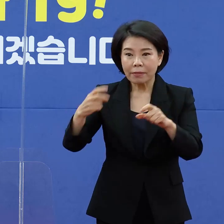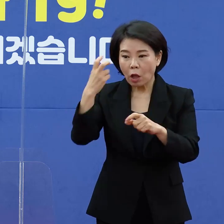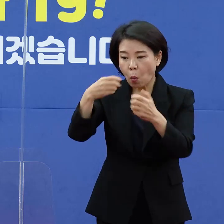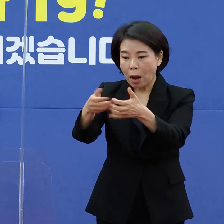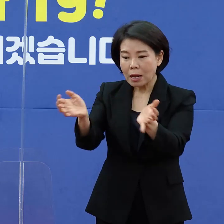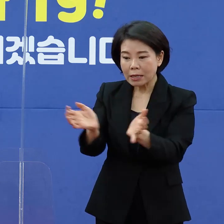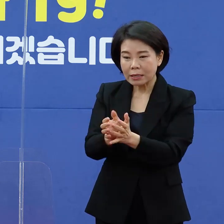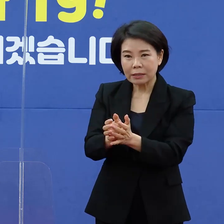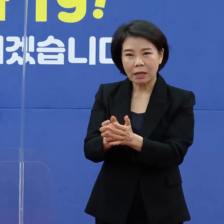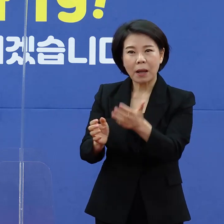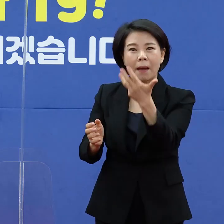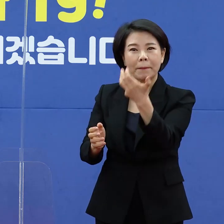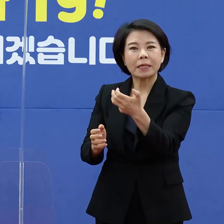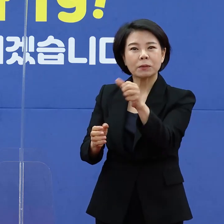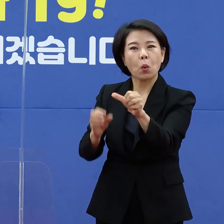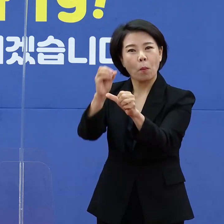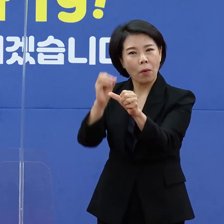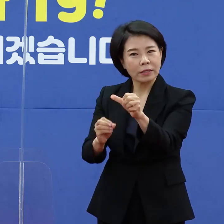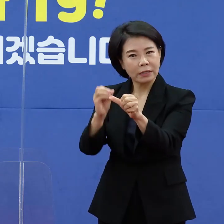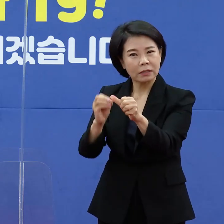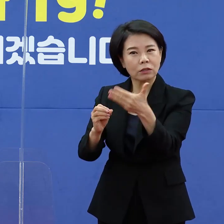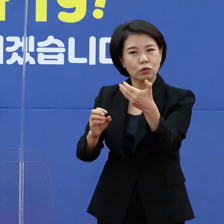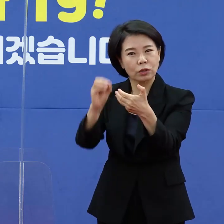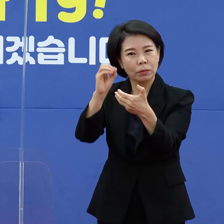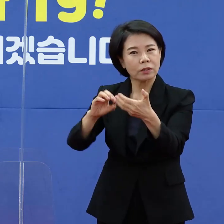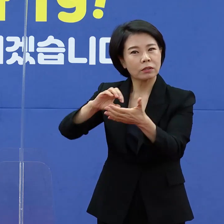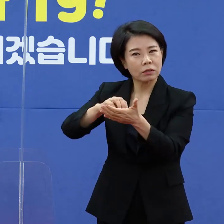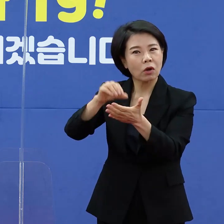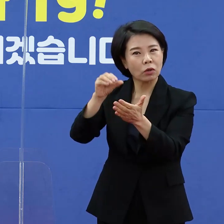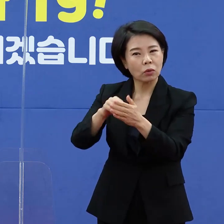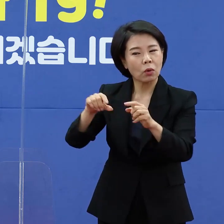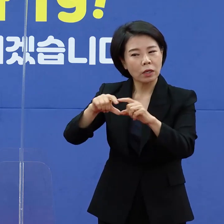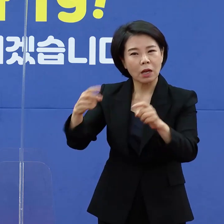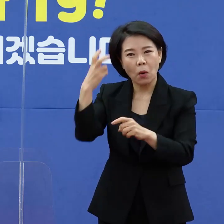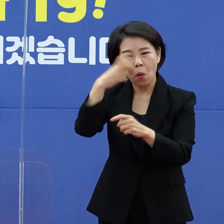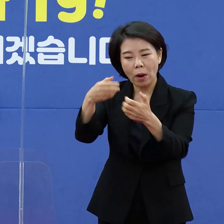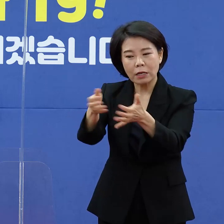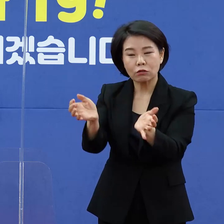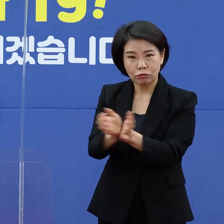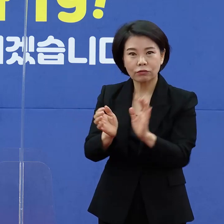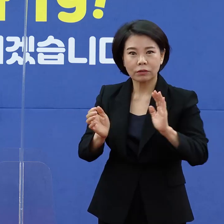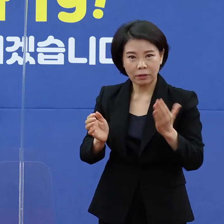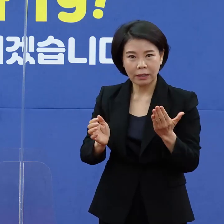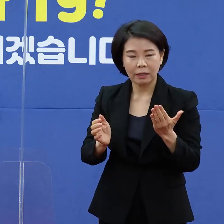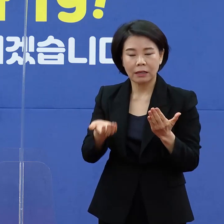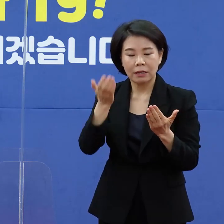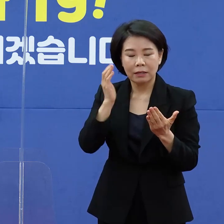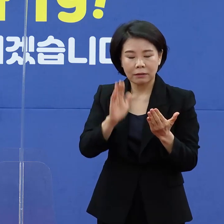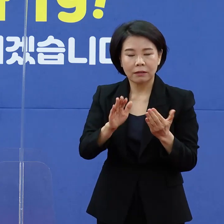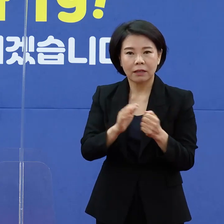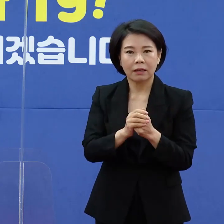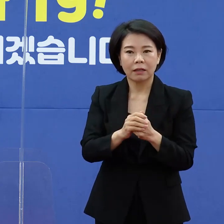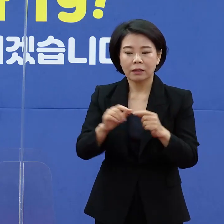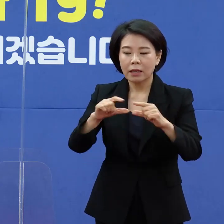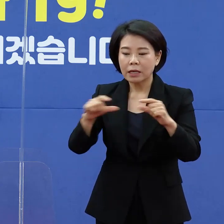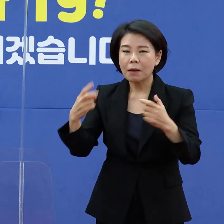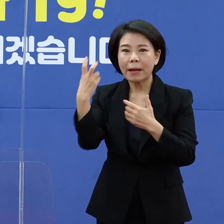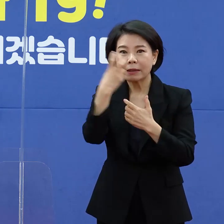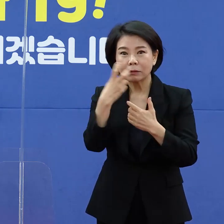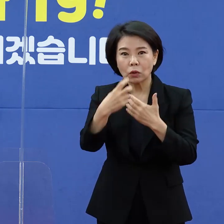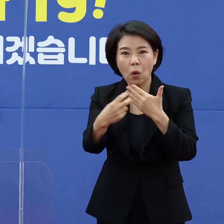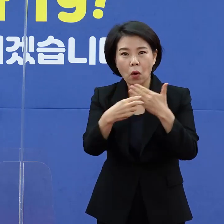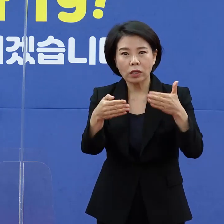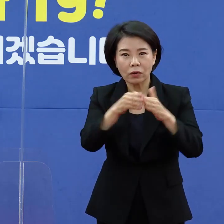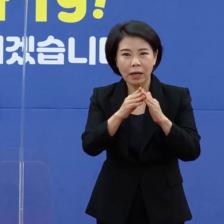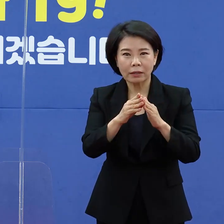전체 인원의 85%에서 90% 정도가 일반관리군이 되는데 이는 일반 의료기관